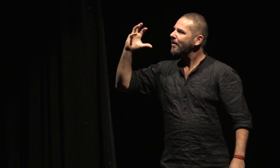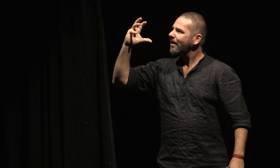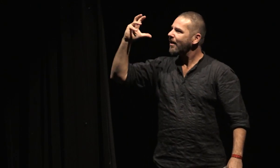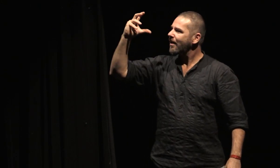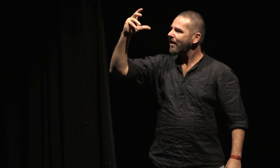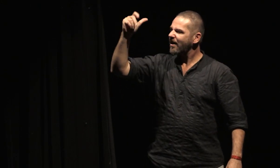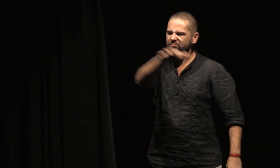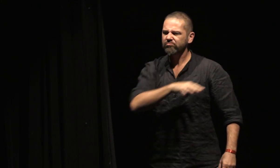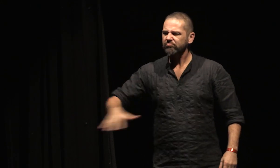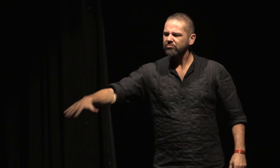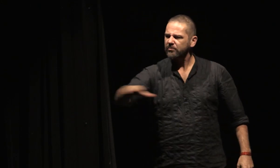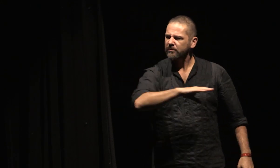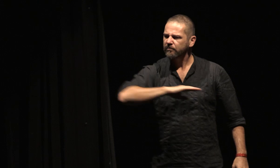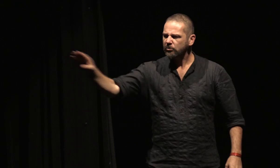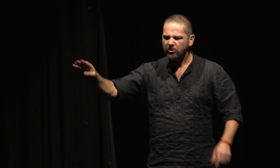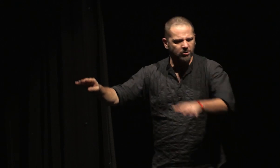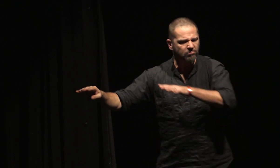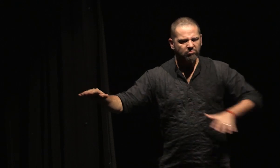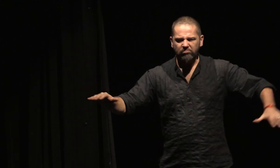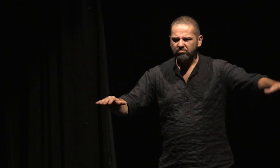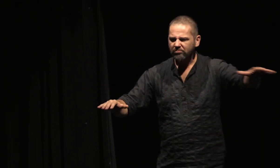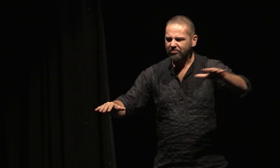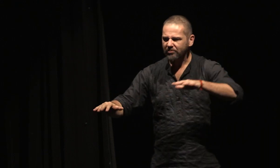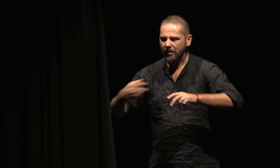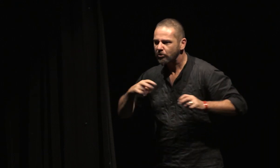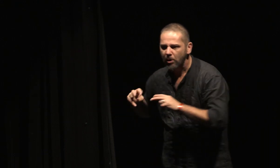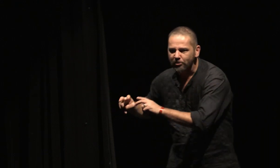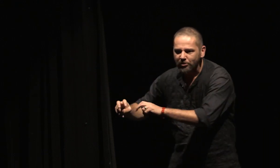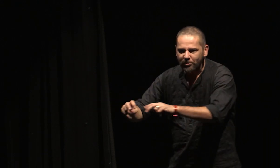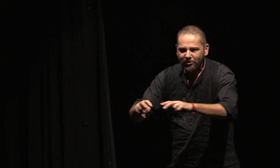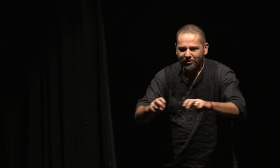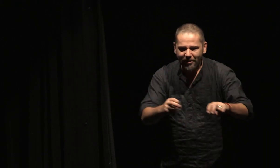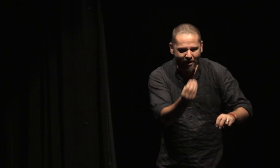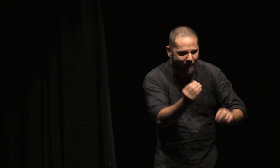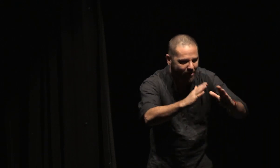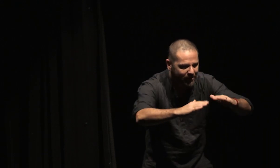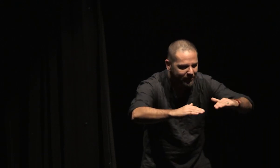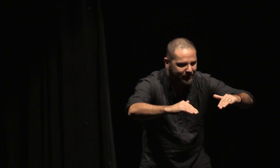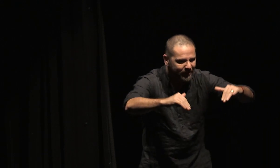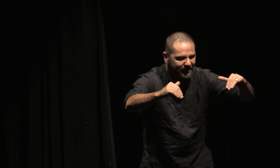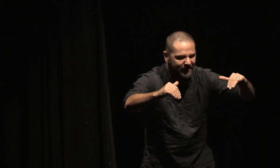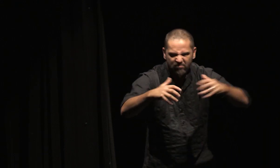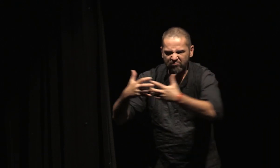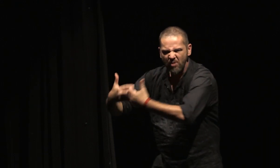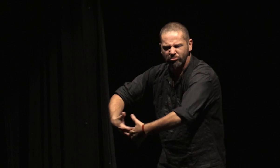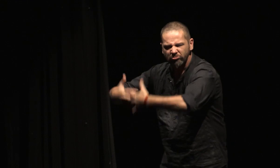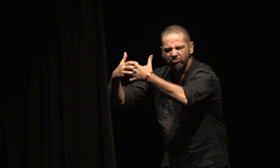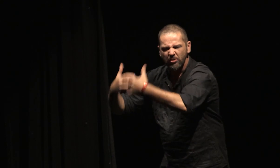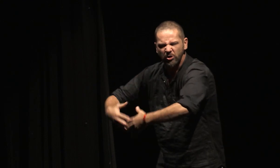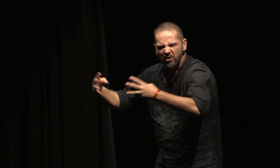Je quête un enfant souriant un jour, non une place dans la machine de guerre. Je suis venu ici vivre le